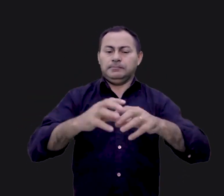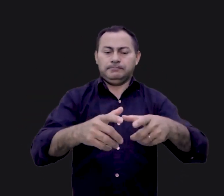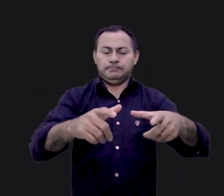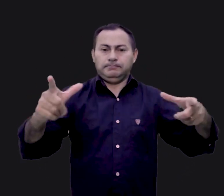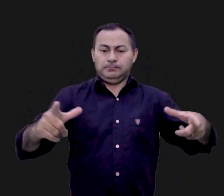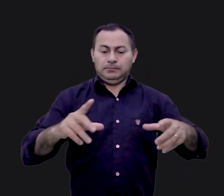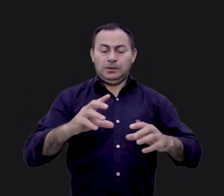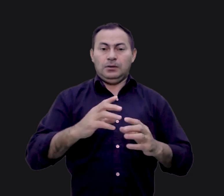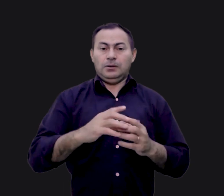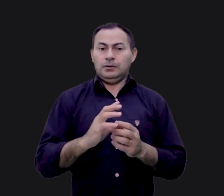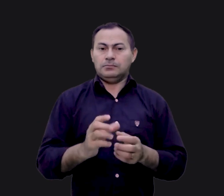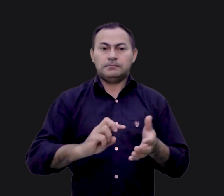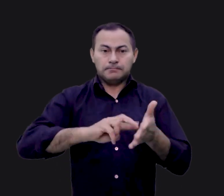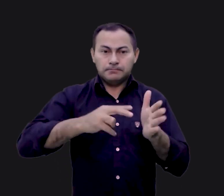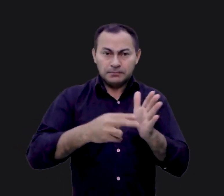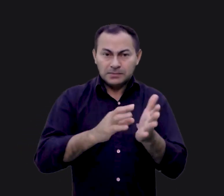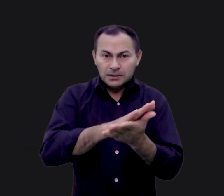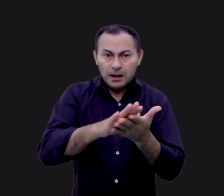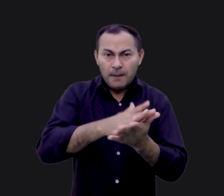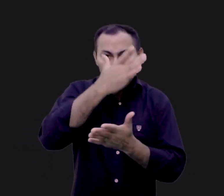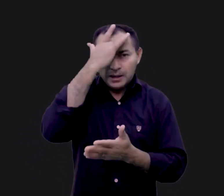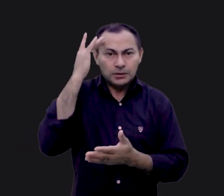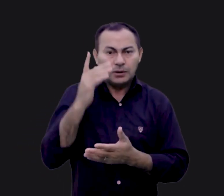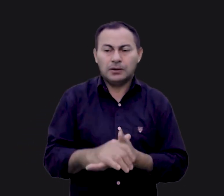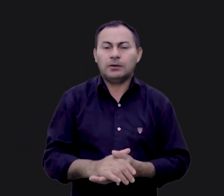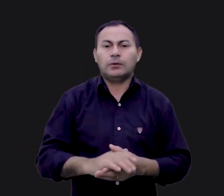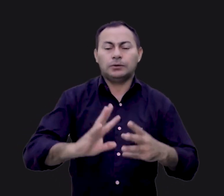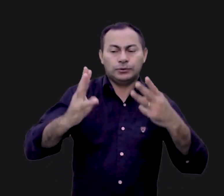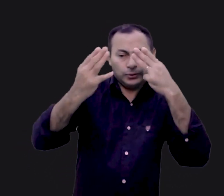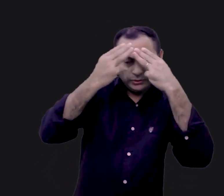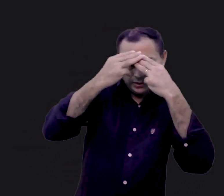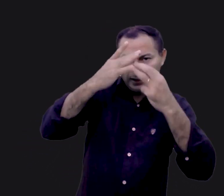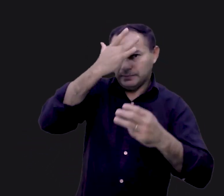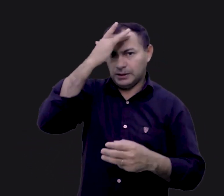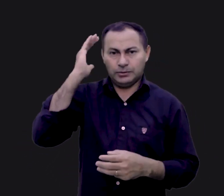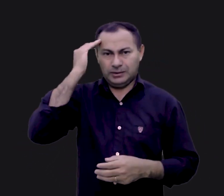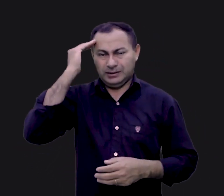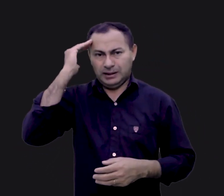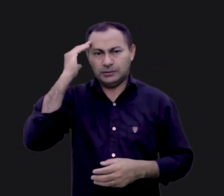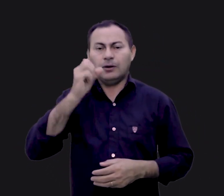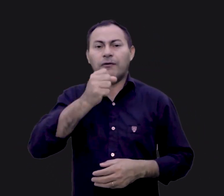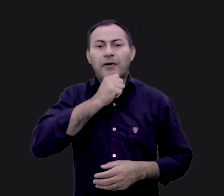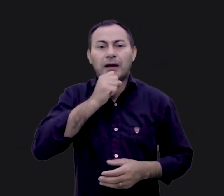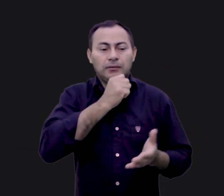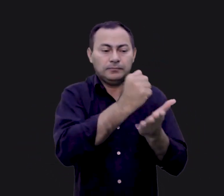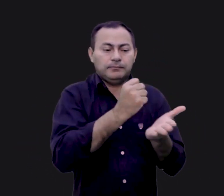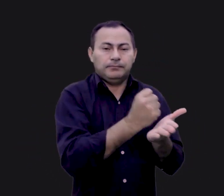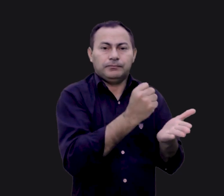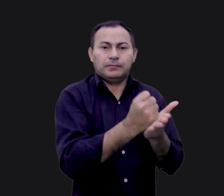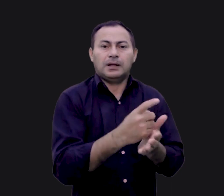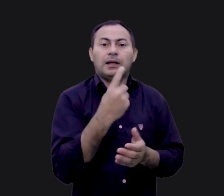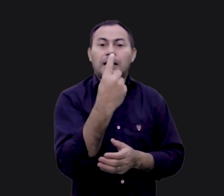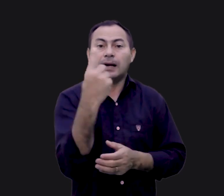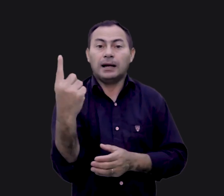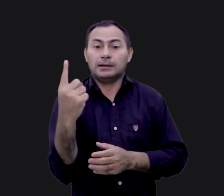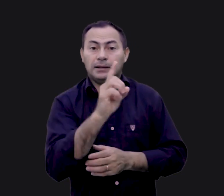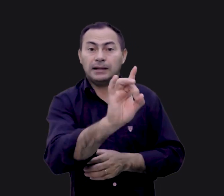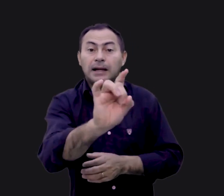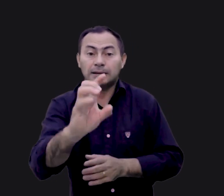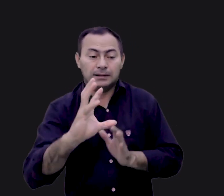Isso não significa nada para as pessoas não judias ou pessoas que não entendem o Velho Testamento. Cada símbolo nesta revelação é um